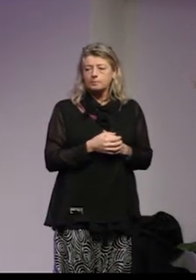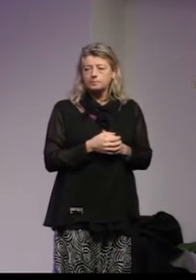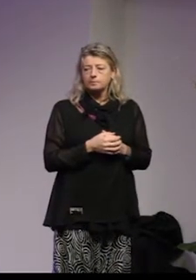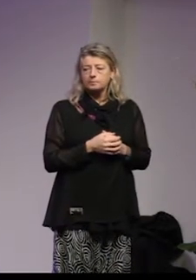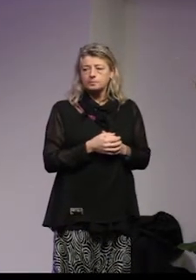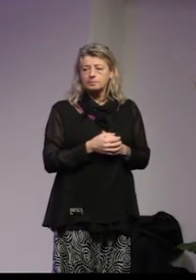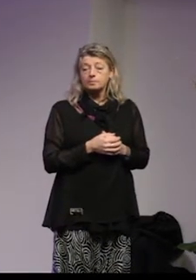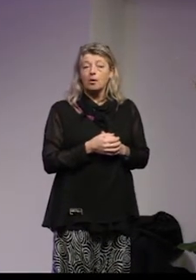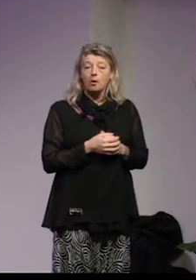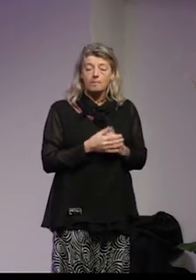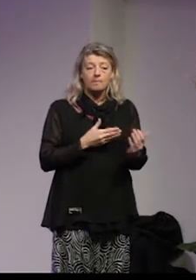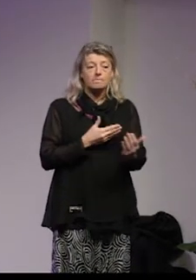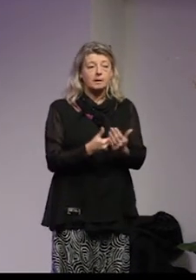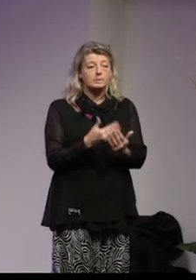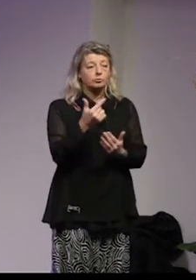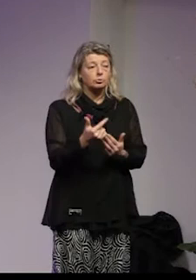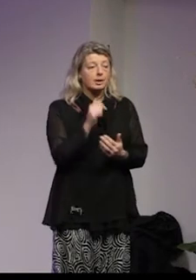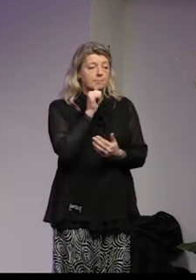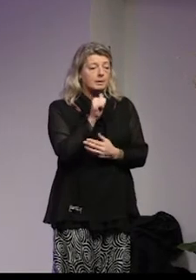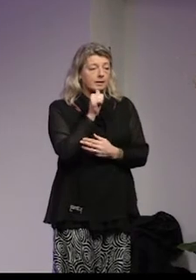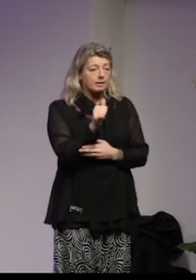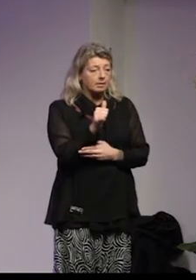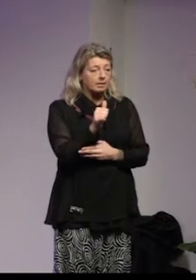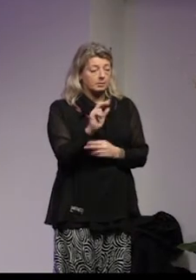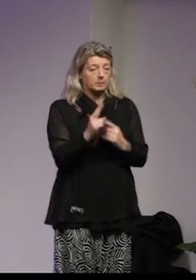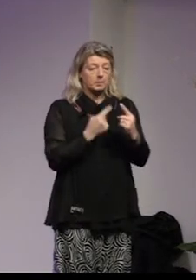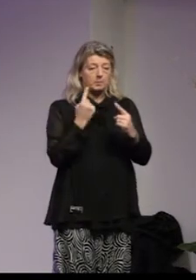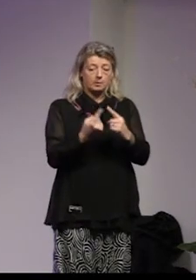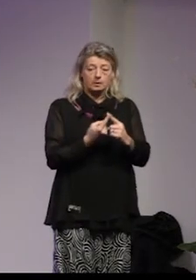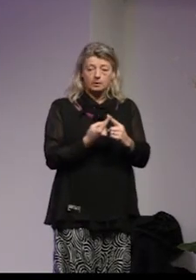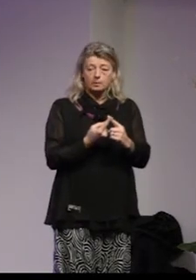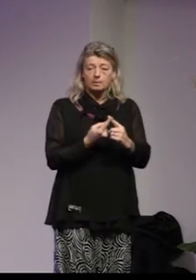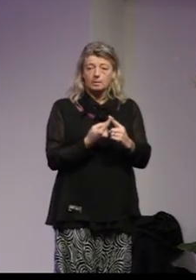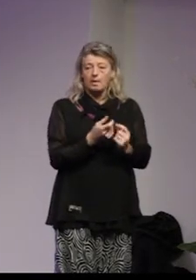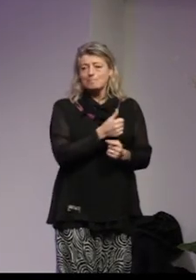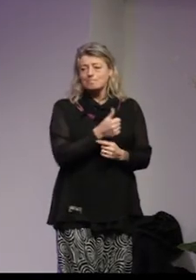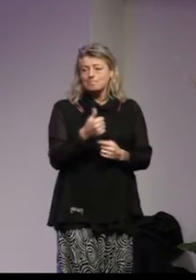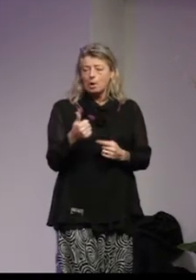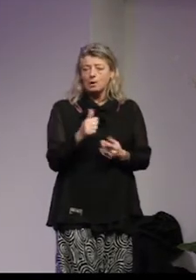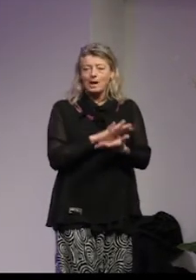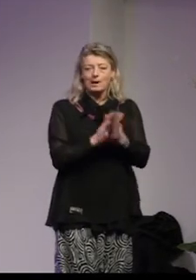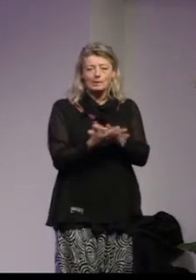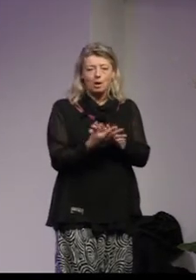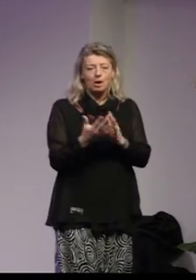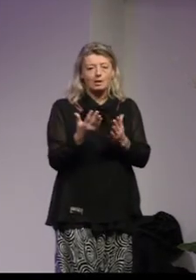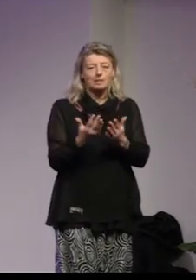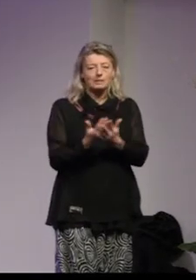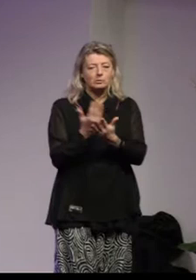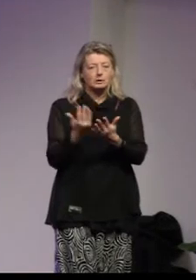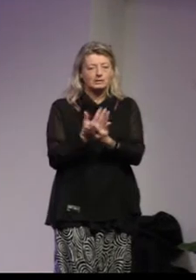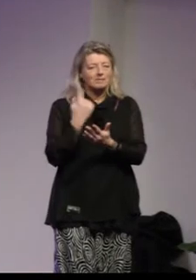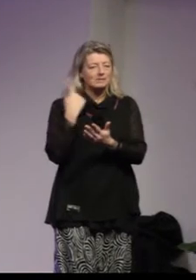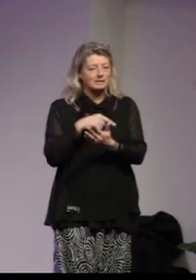faktum fram till den sjunde april i år så var det bara från radikal nationalistiskt vit